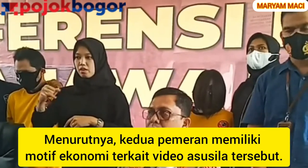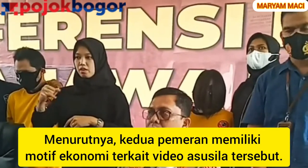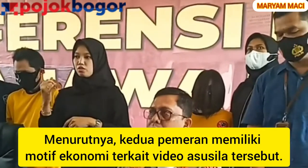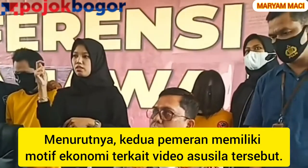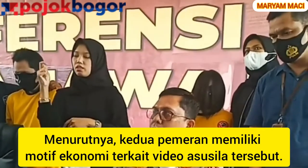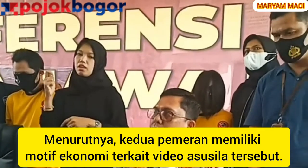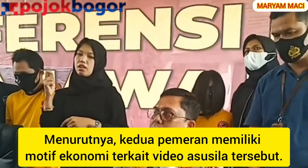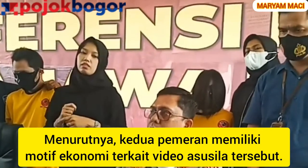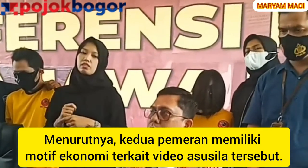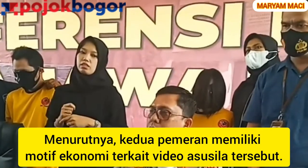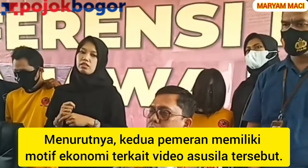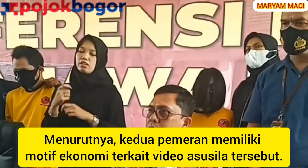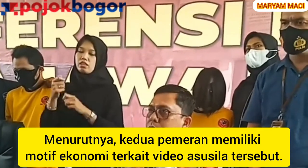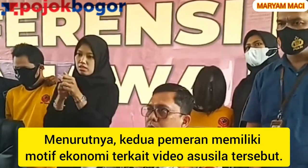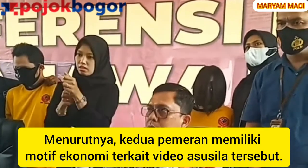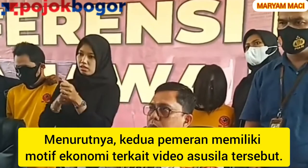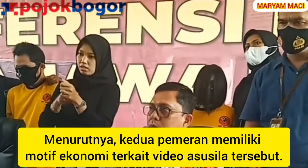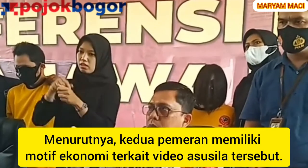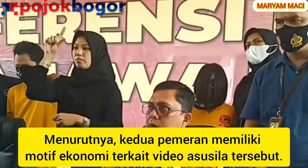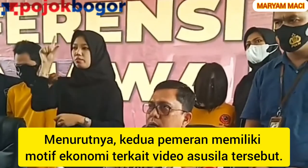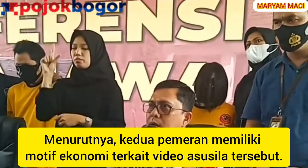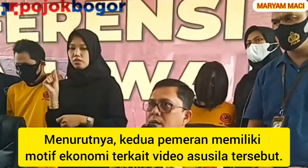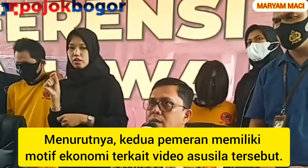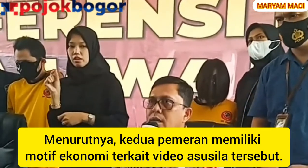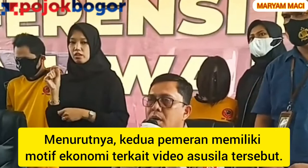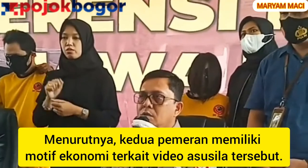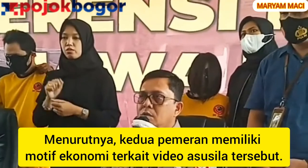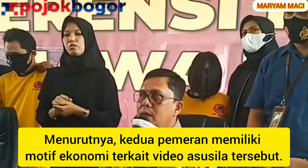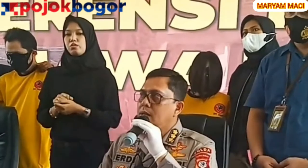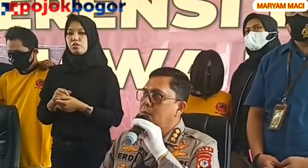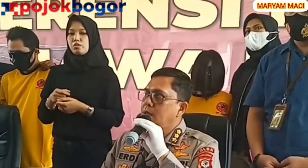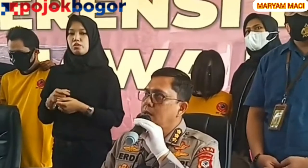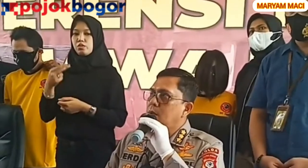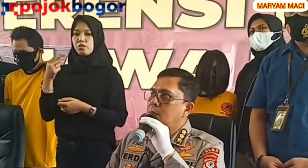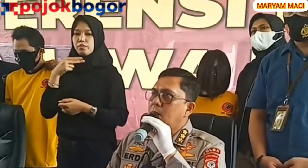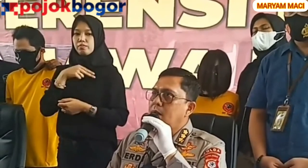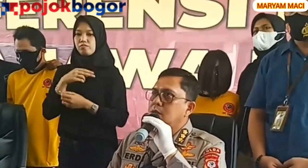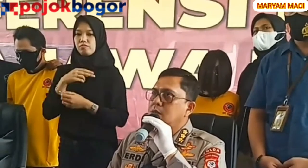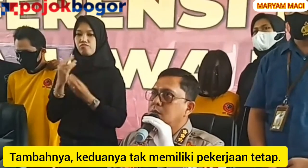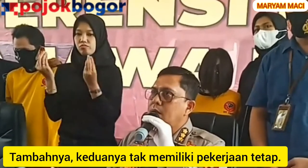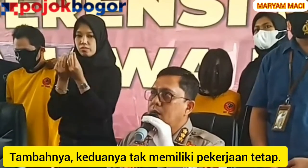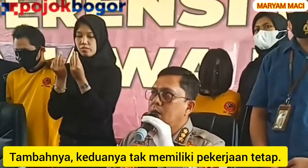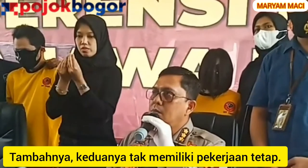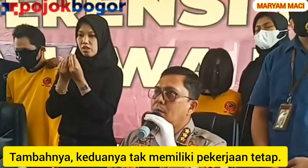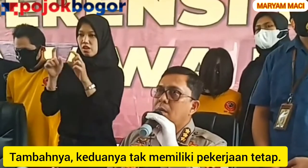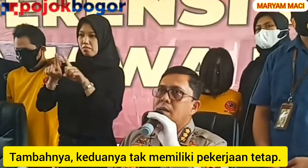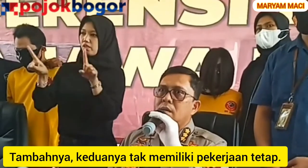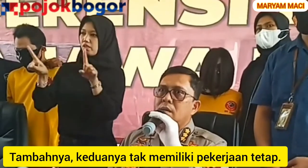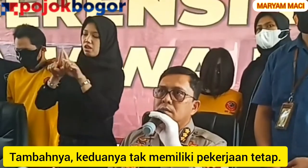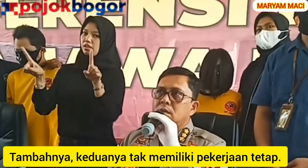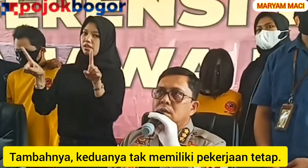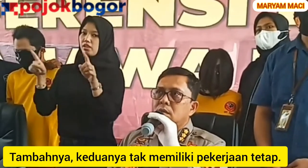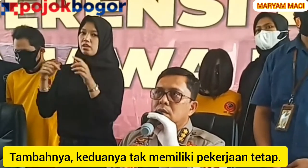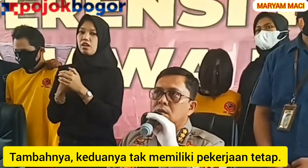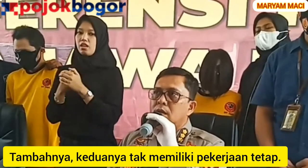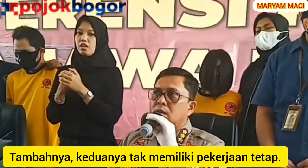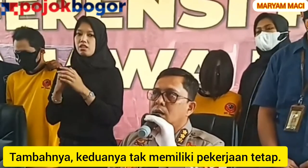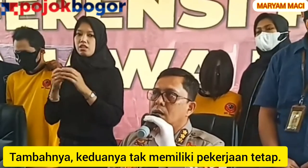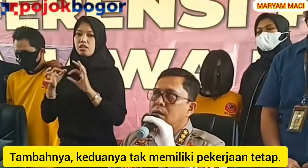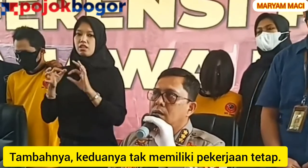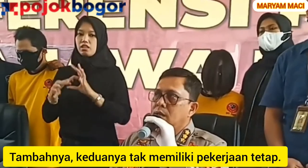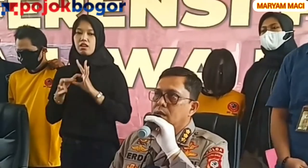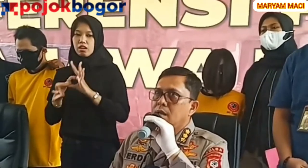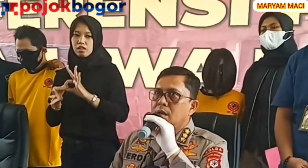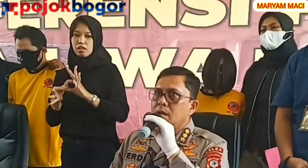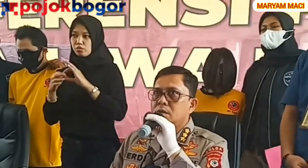rupiah dan tiap bulan itu harga yang diterima, jumlah yang diterima itu berbeda-beda sesuai dengan berapa banyak konten yang